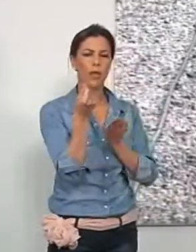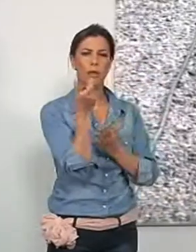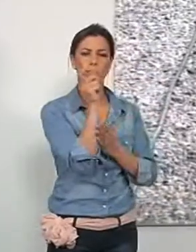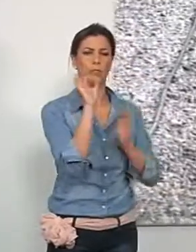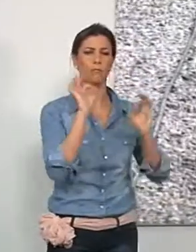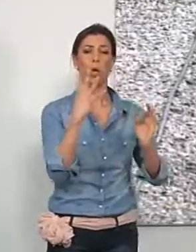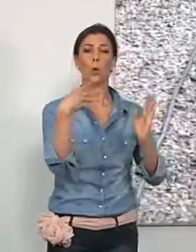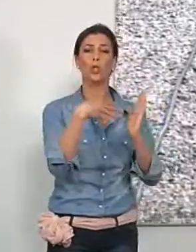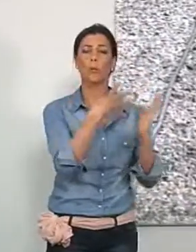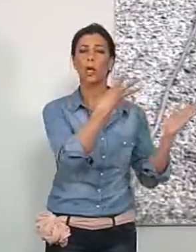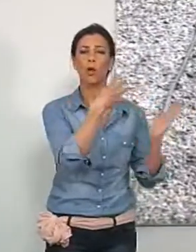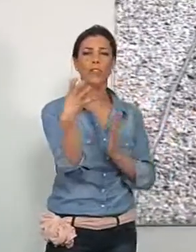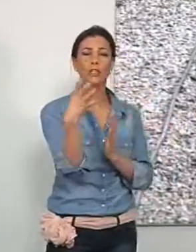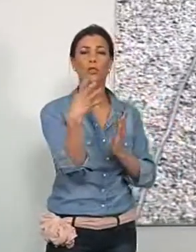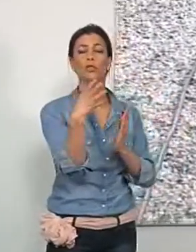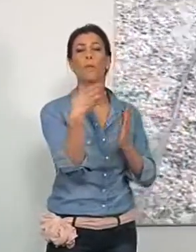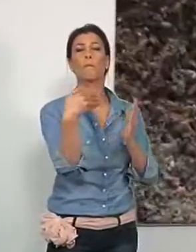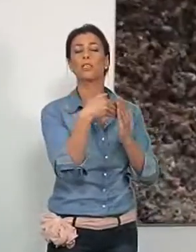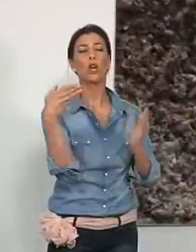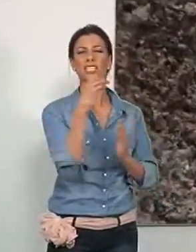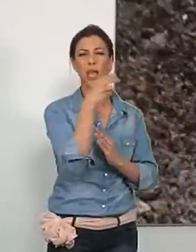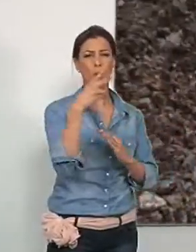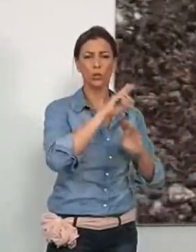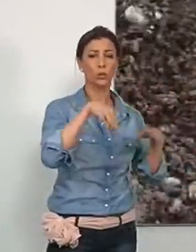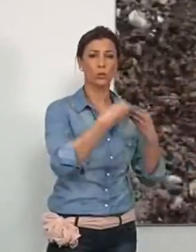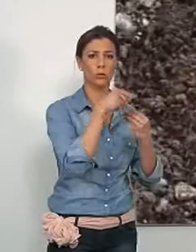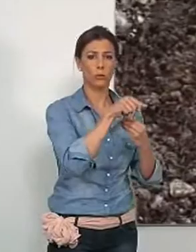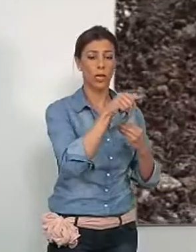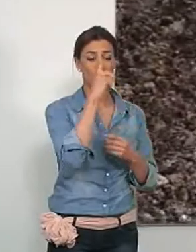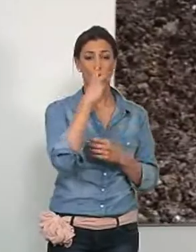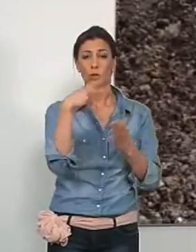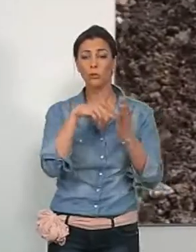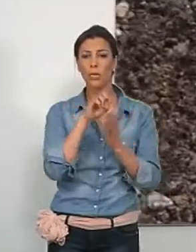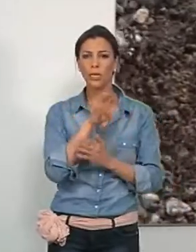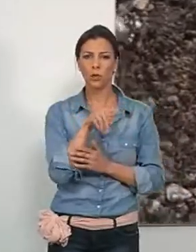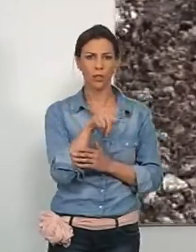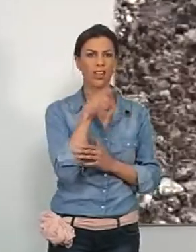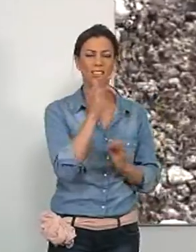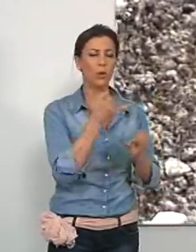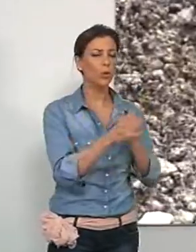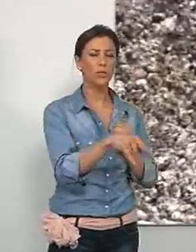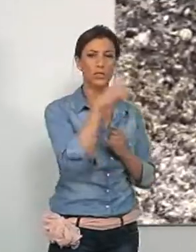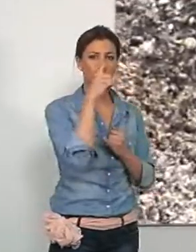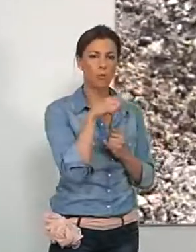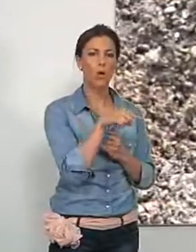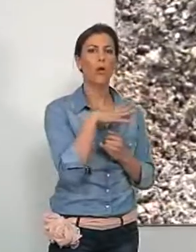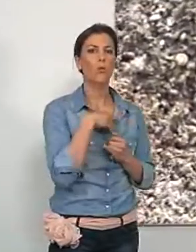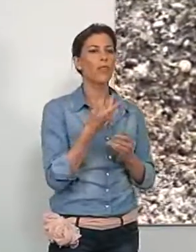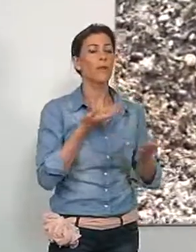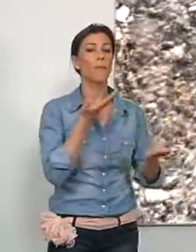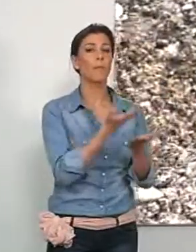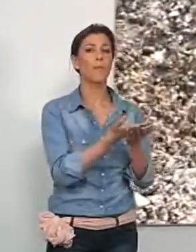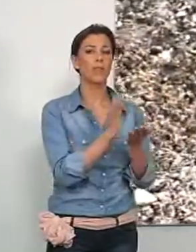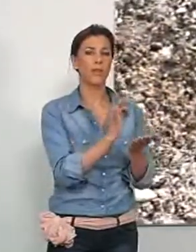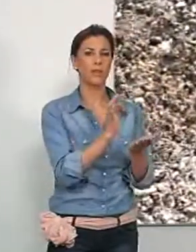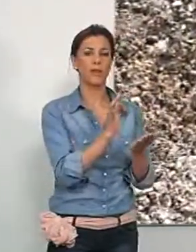ayudas asciende a la cantidad de 4.900 millones de euros. El año de 2014 es el último año en el que se